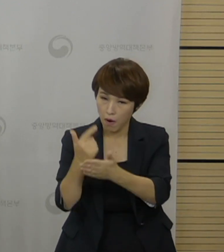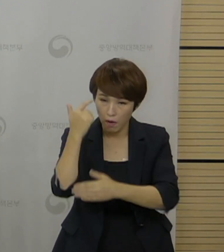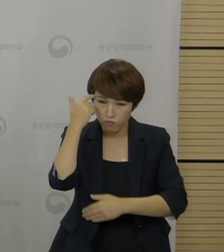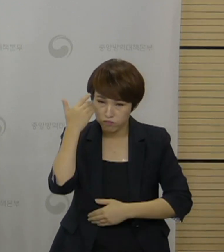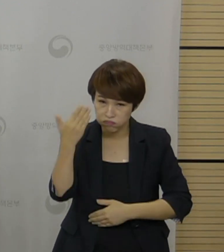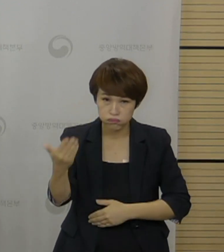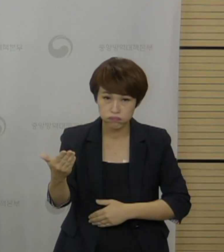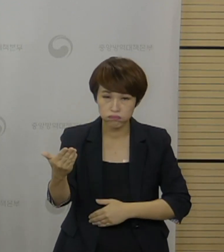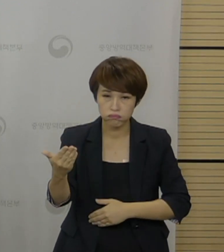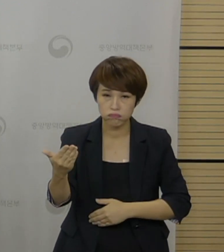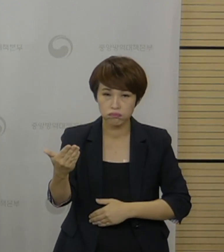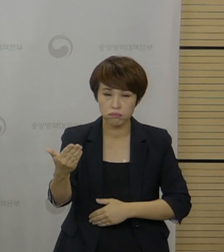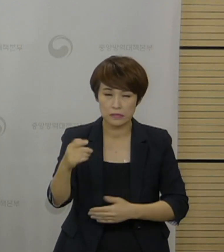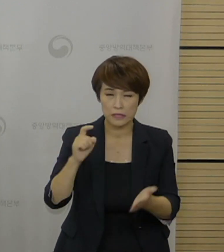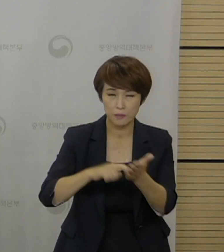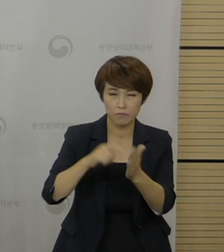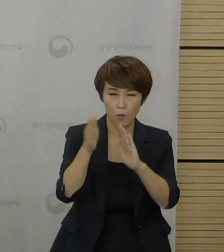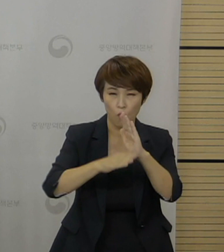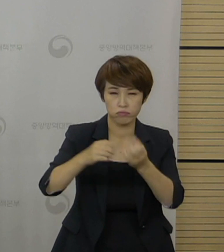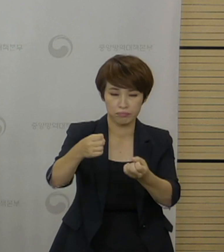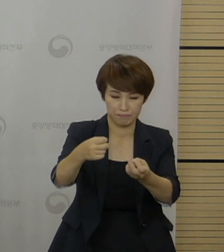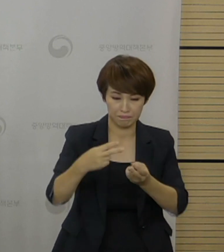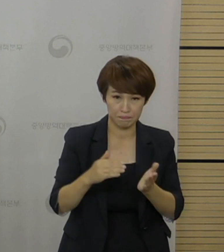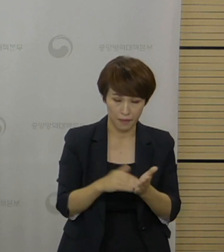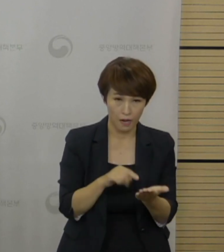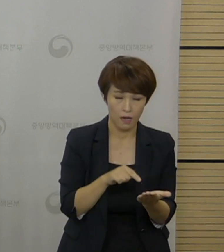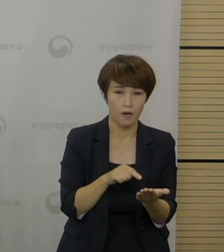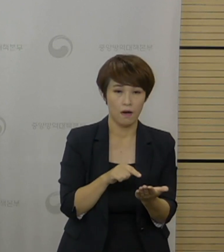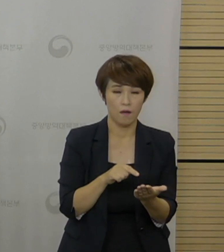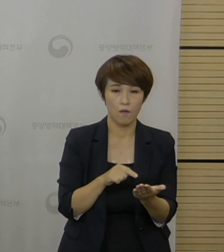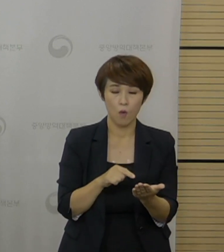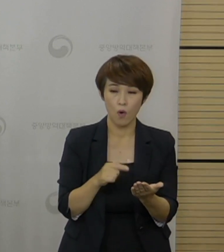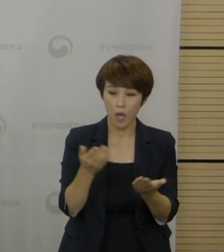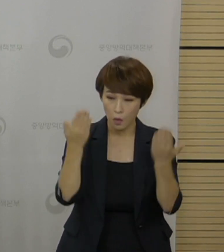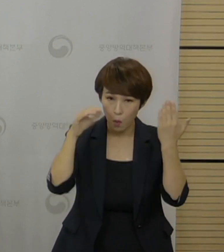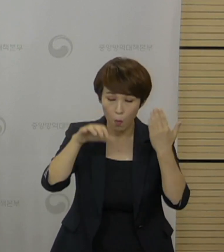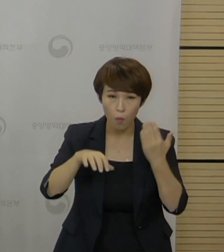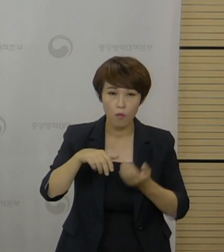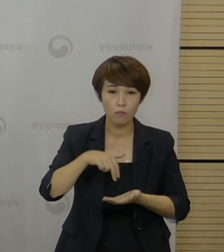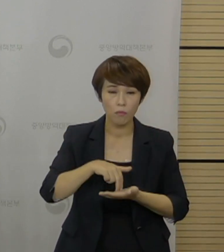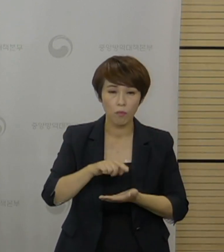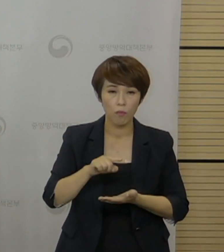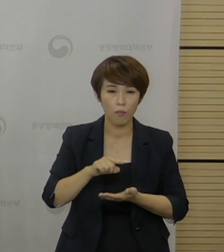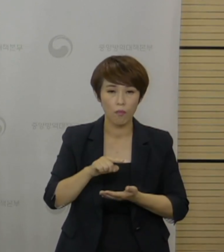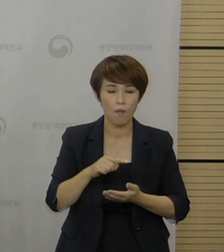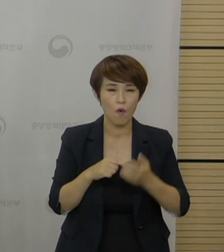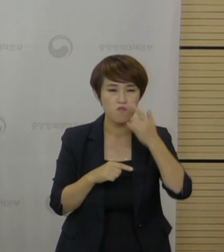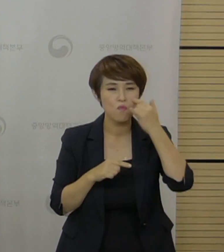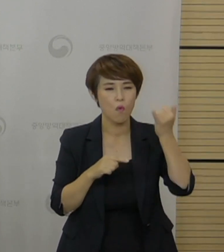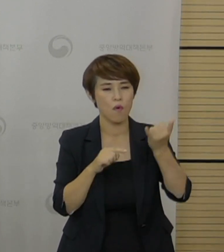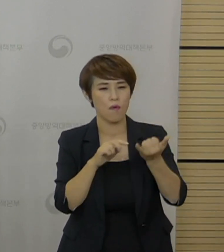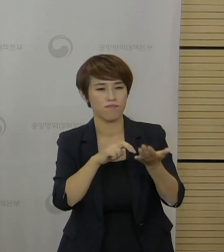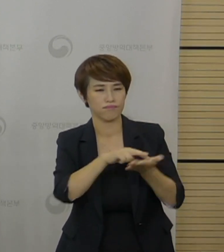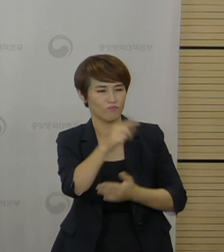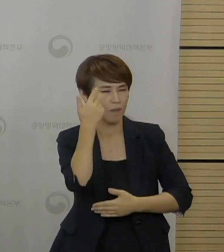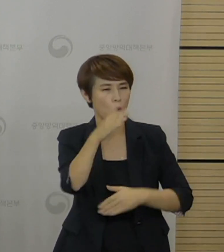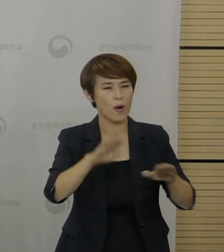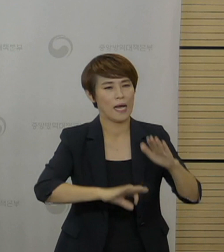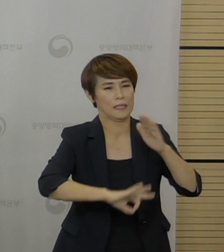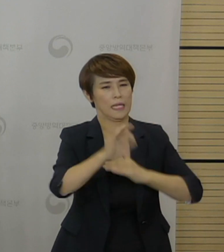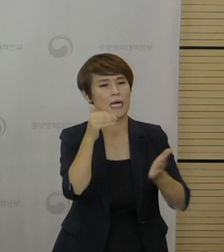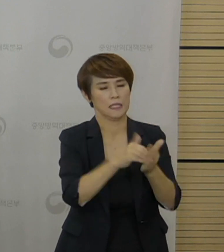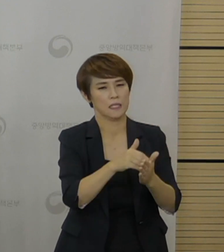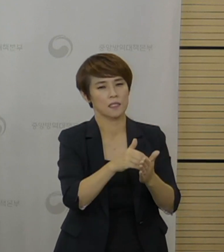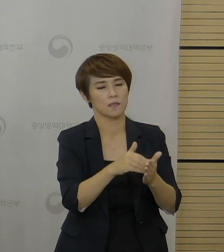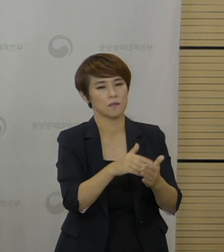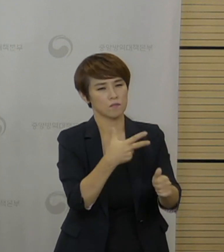확인하라는 긴급 공문이 전해졌고 이 때문에 일부 학교는 학부모들한테 접종 여부를 오늘 오전까지 밝혀달라